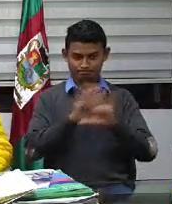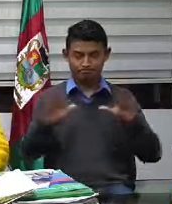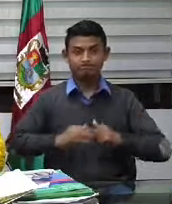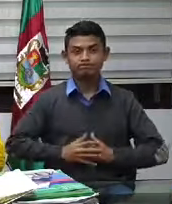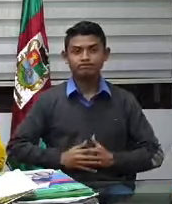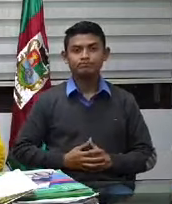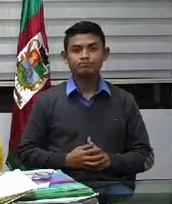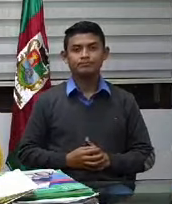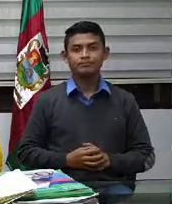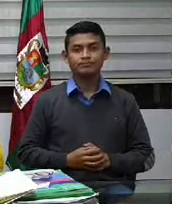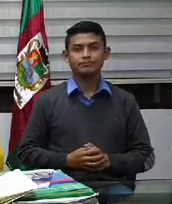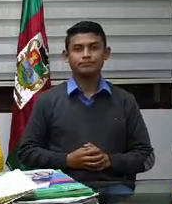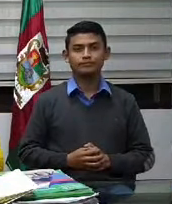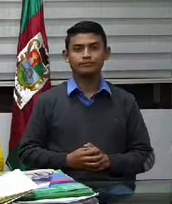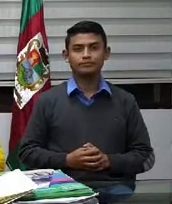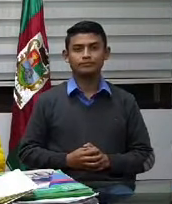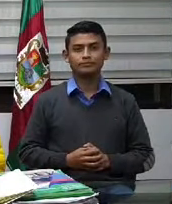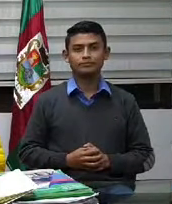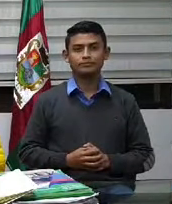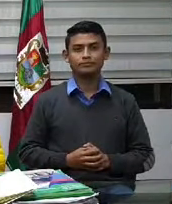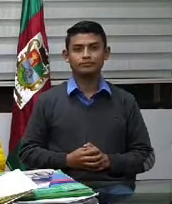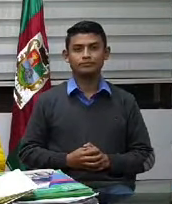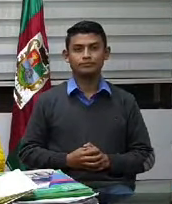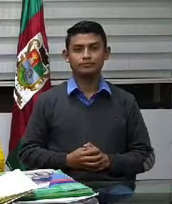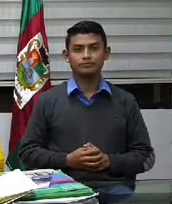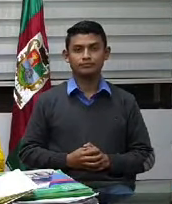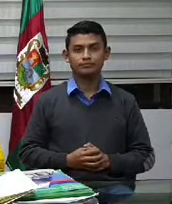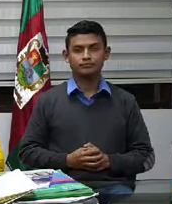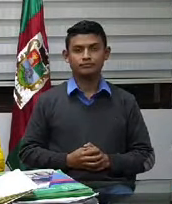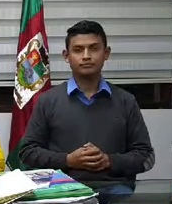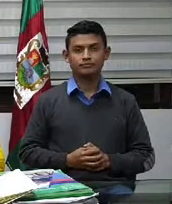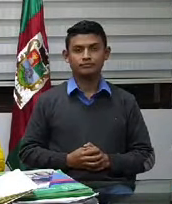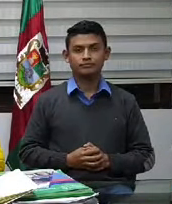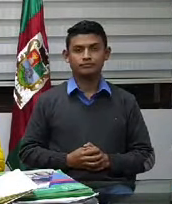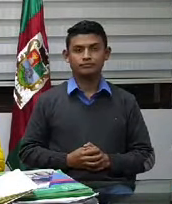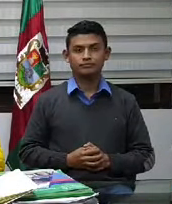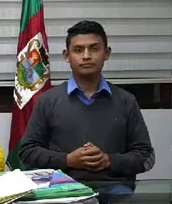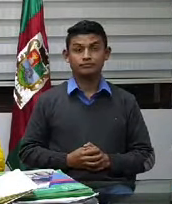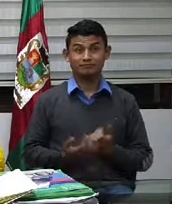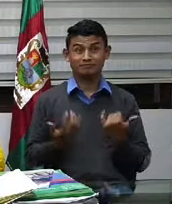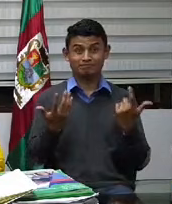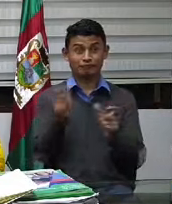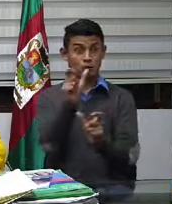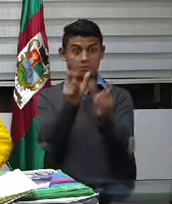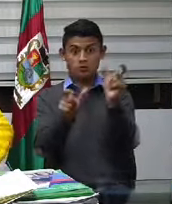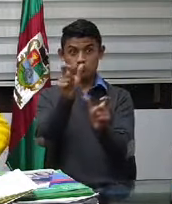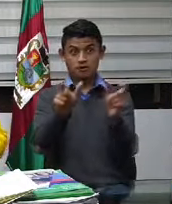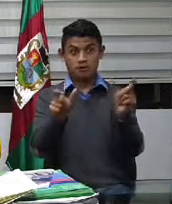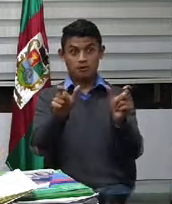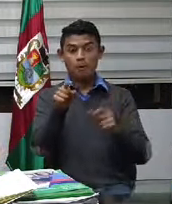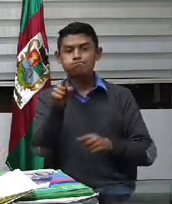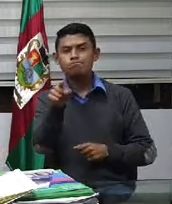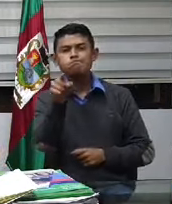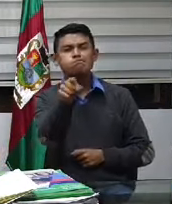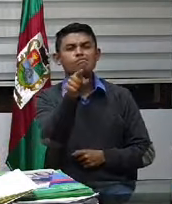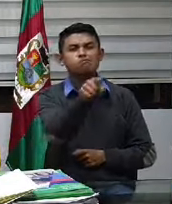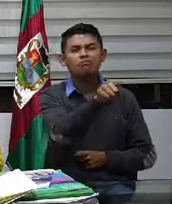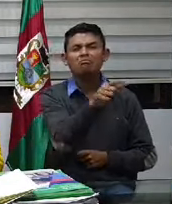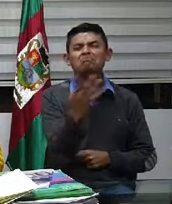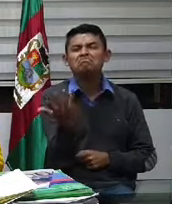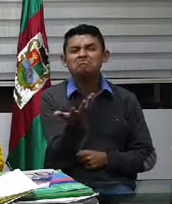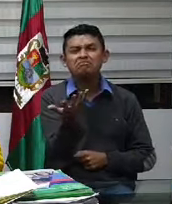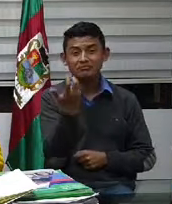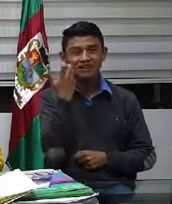al inicio de esta presentación. De todos los pacientes potencialmente estudiados y